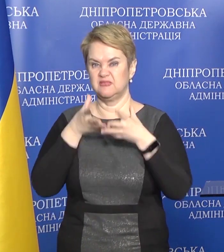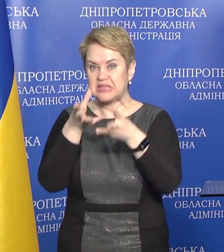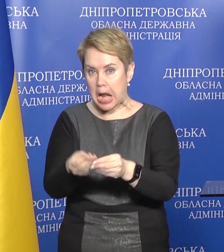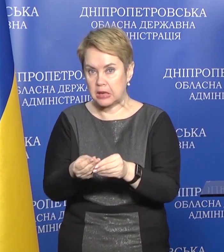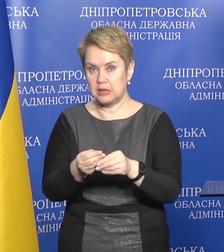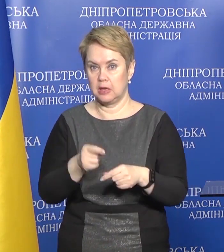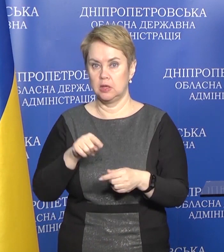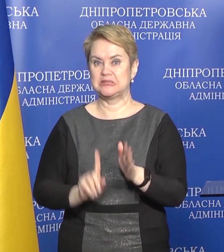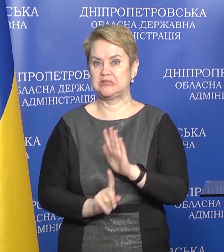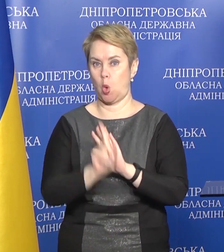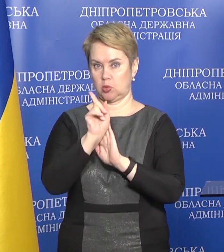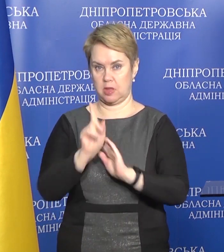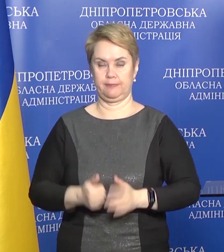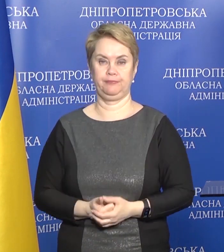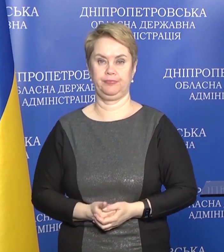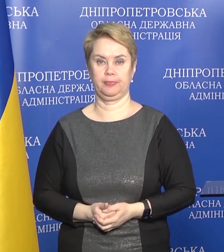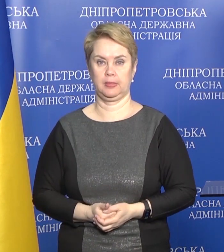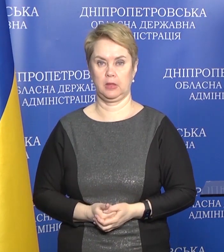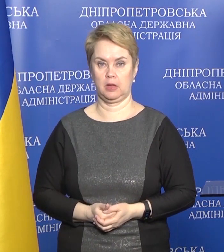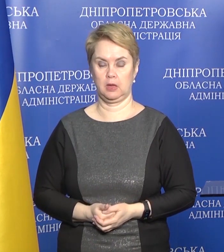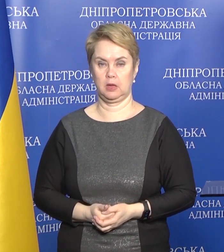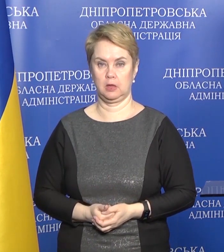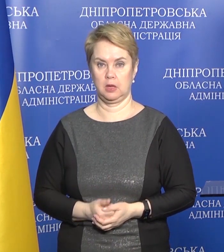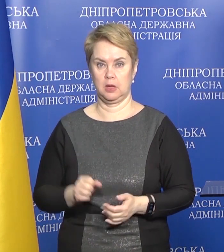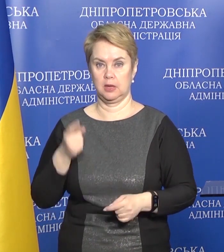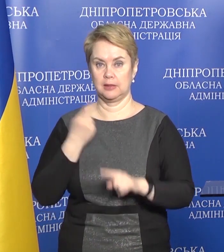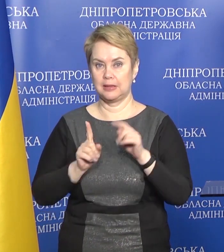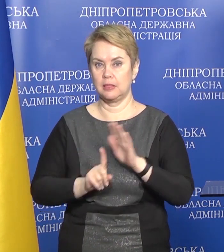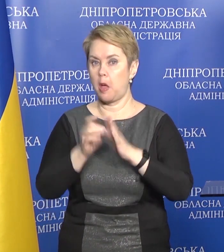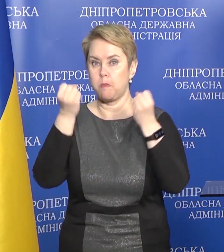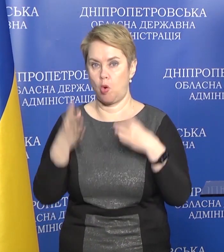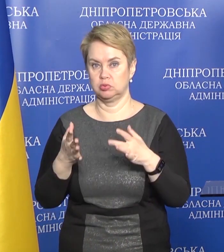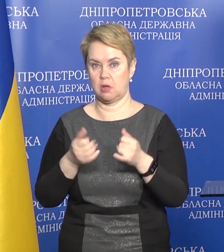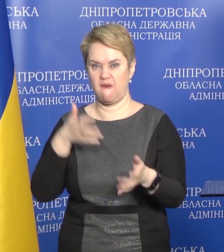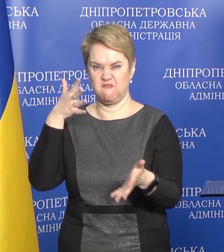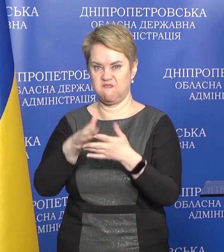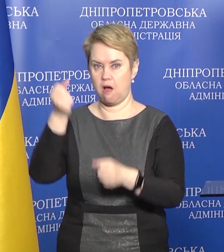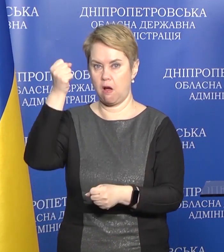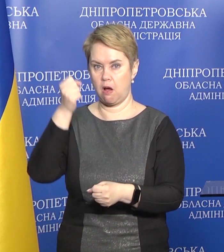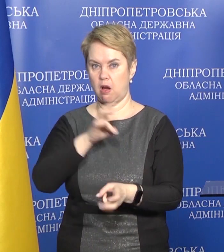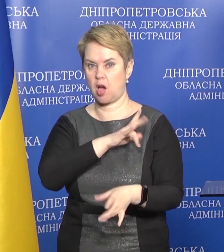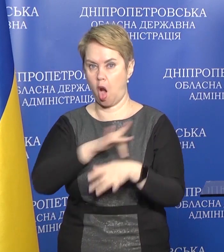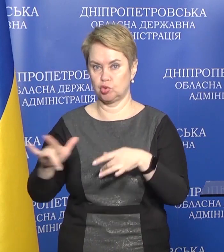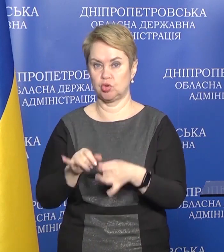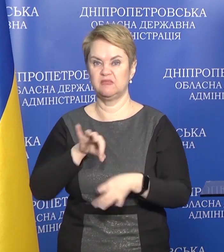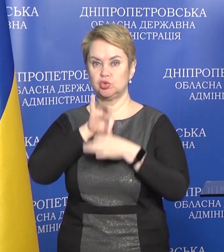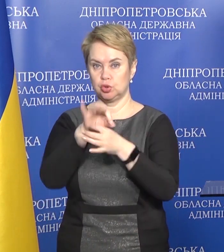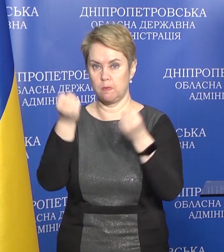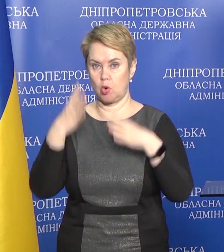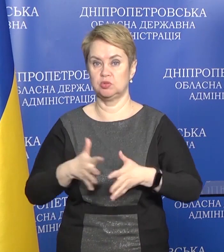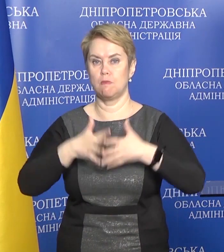істотне не просто враження, а і починити просто